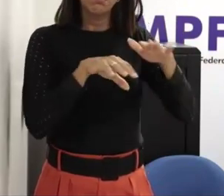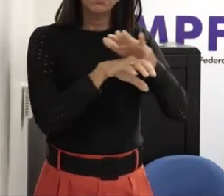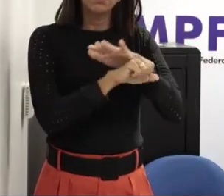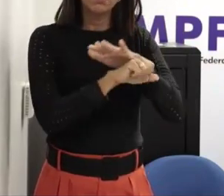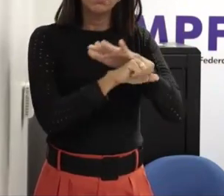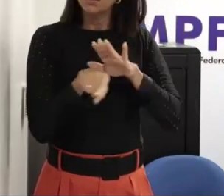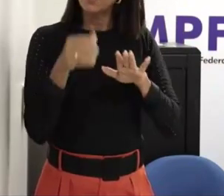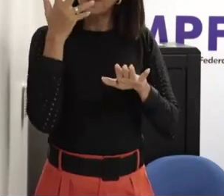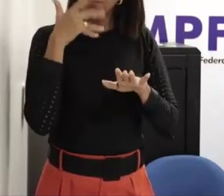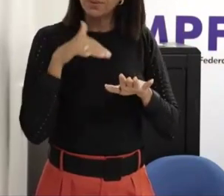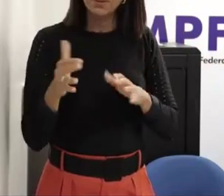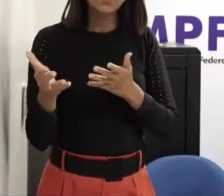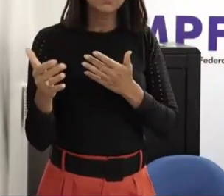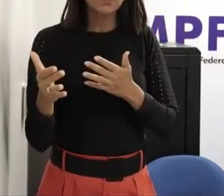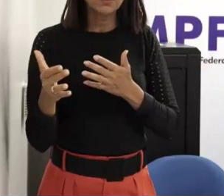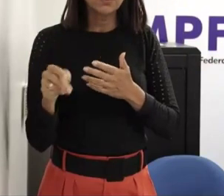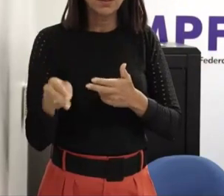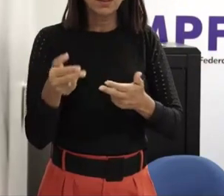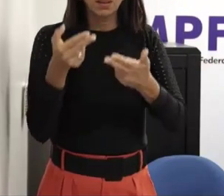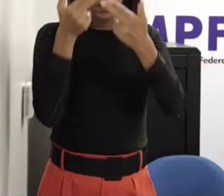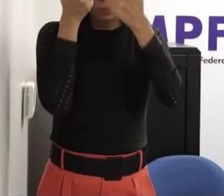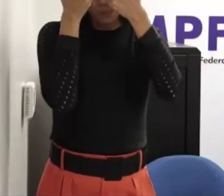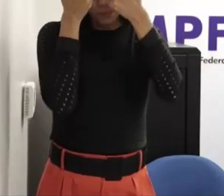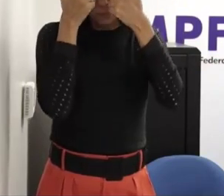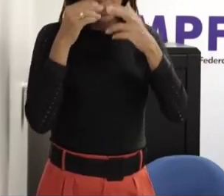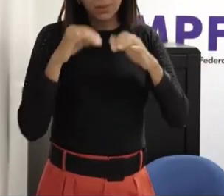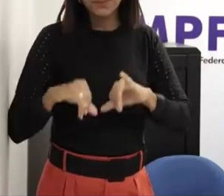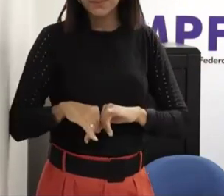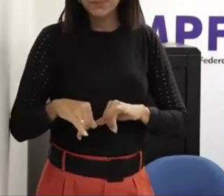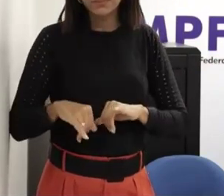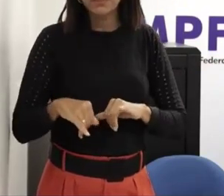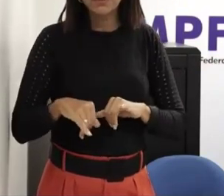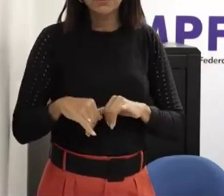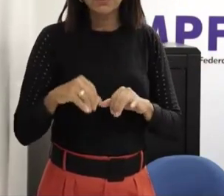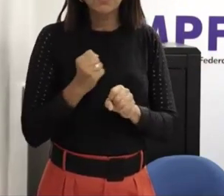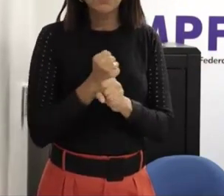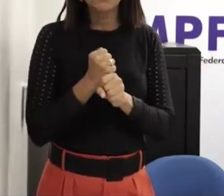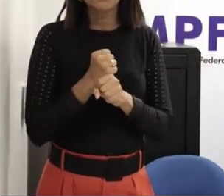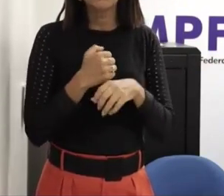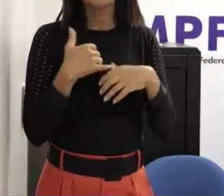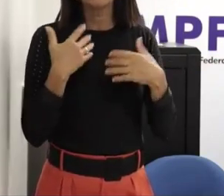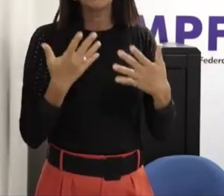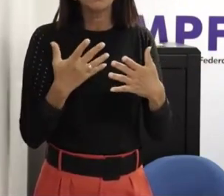necessidade desse profissional de saúde do psiquiatra que